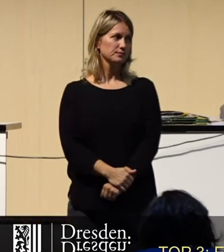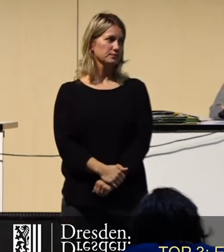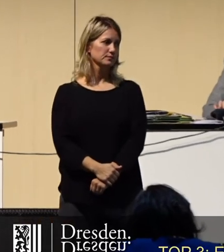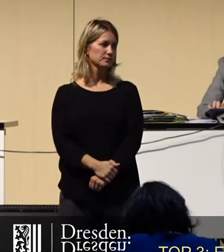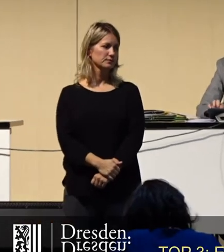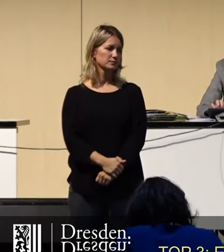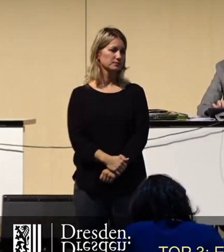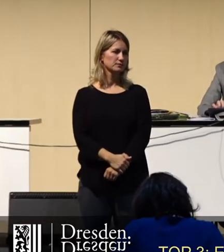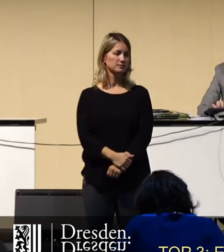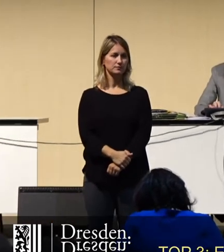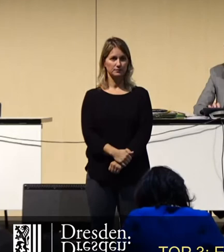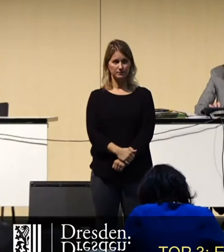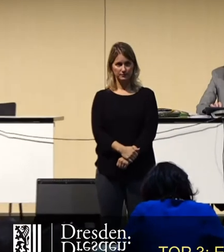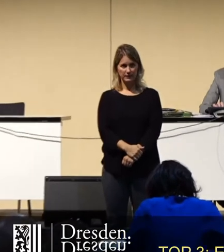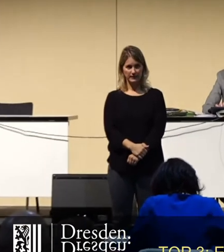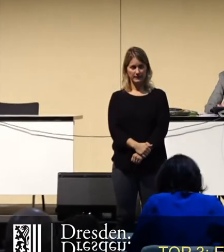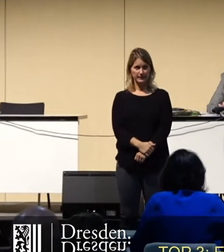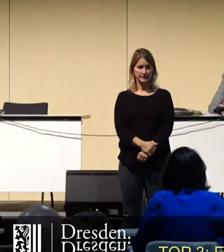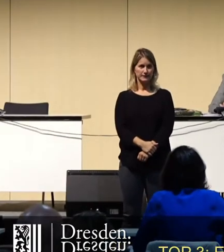Herr Dr. Schulte-Wissermann wieder.